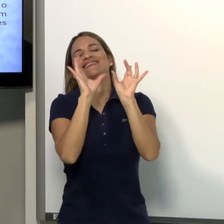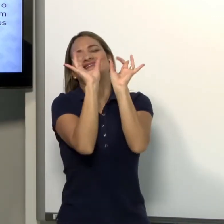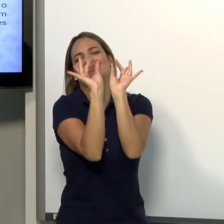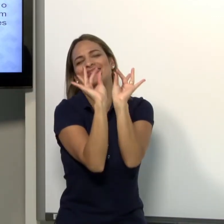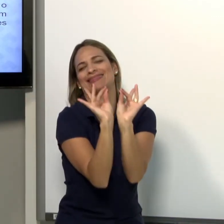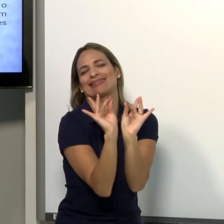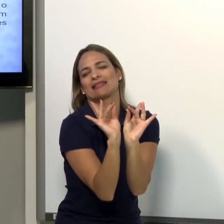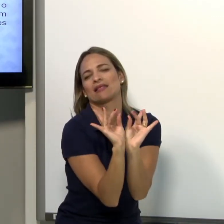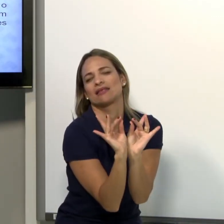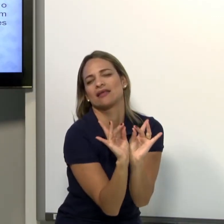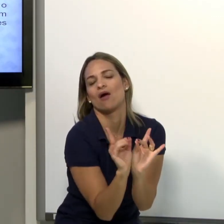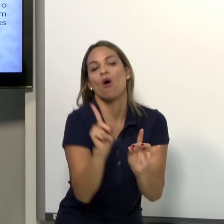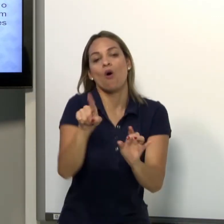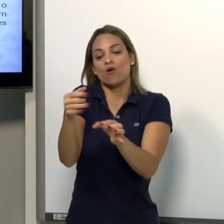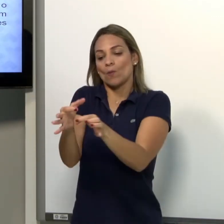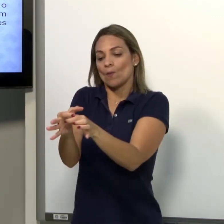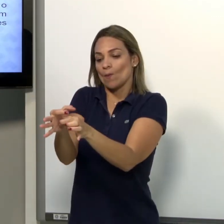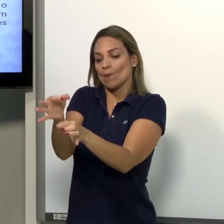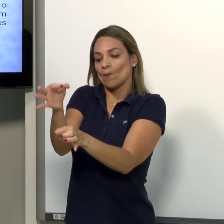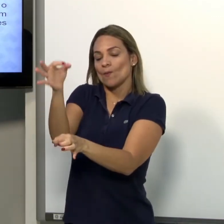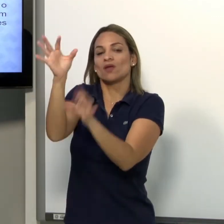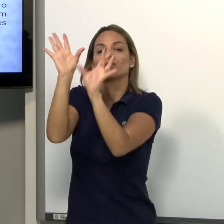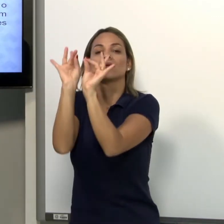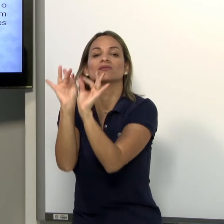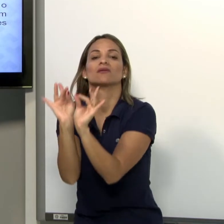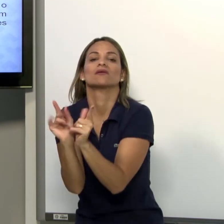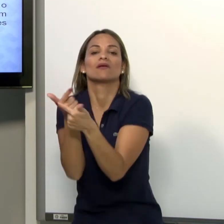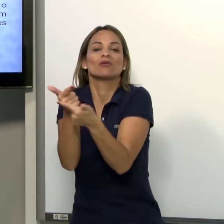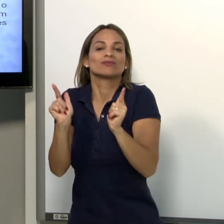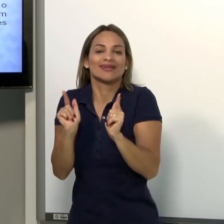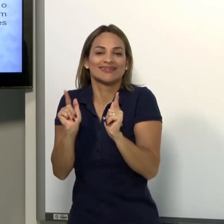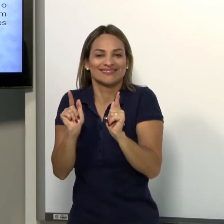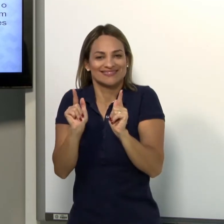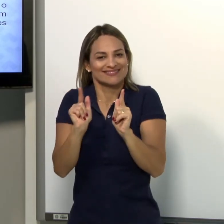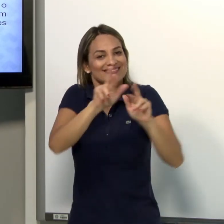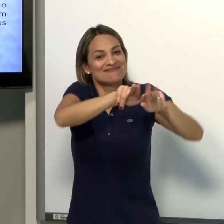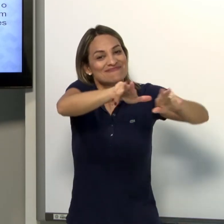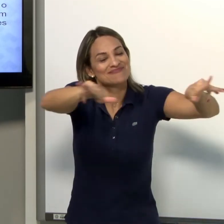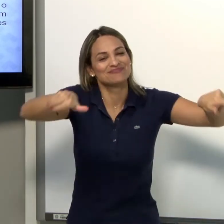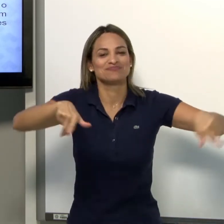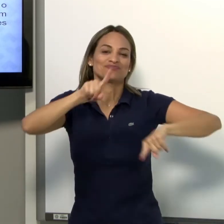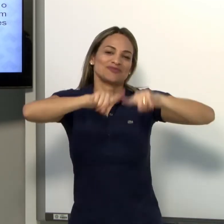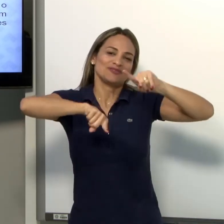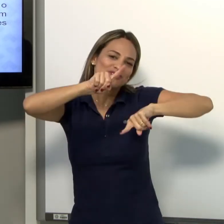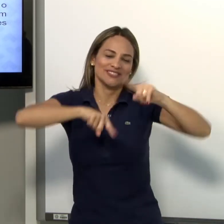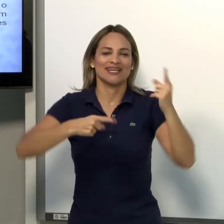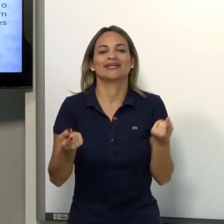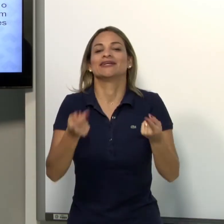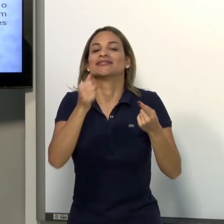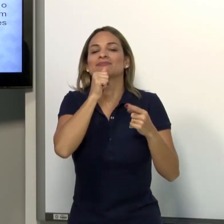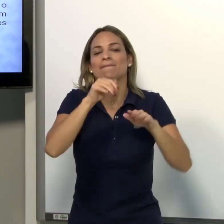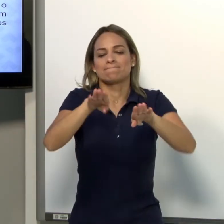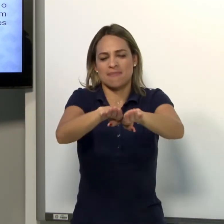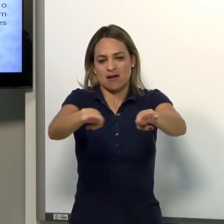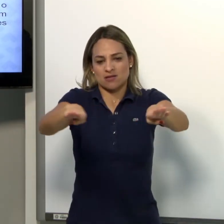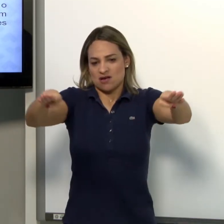estampas e desenhos. Então, eu detalhei bastante. E o detalhe dessa garrafa é o quê? Ela é mais fina, mais simples. Então,